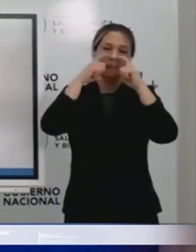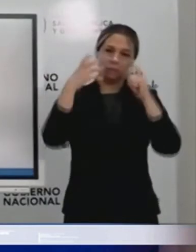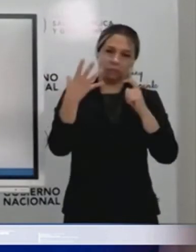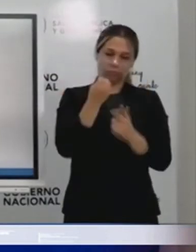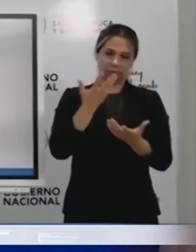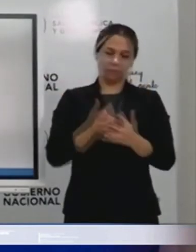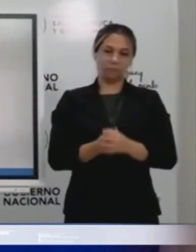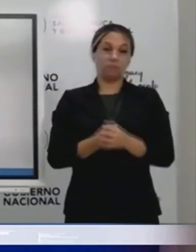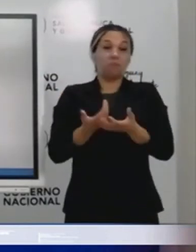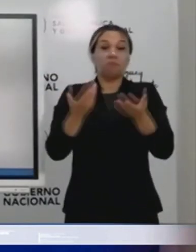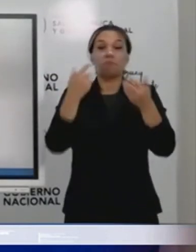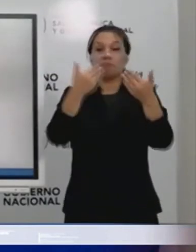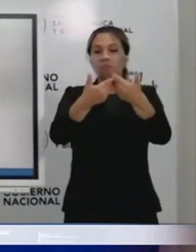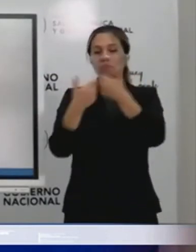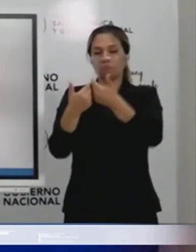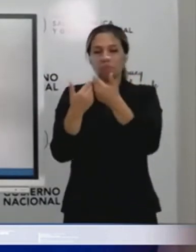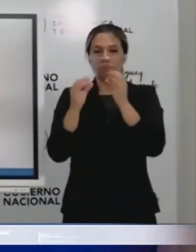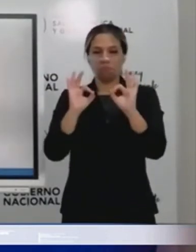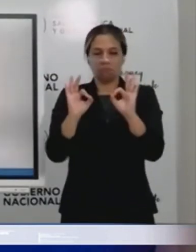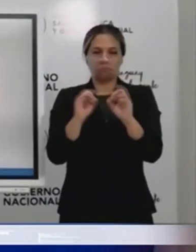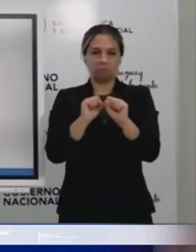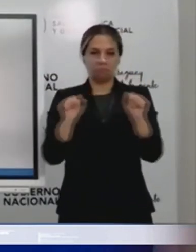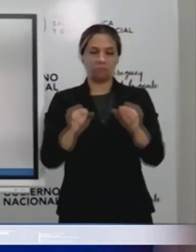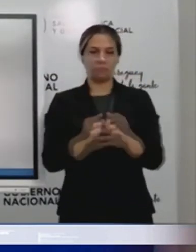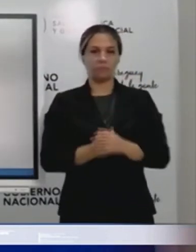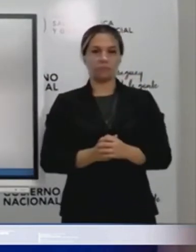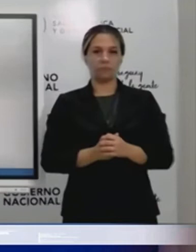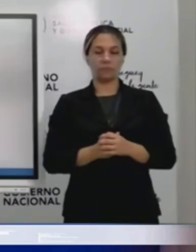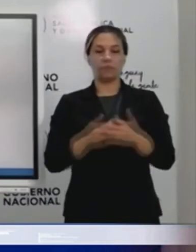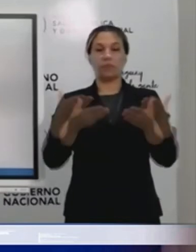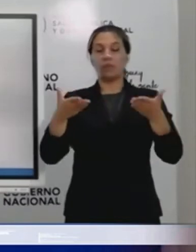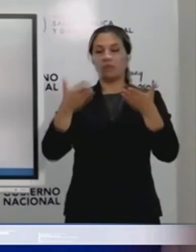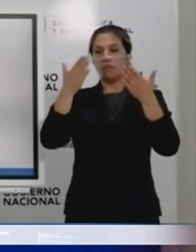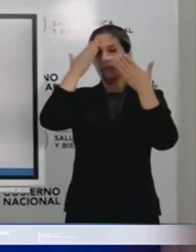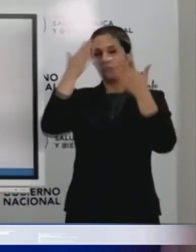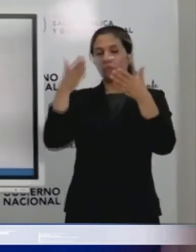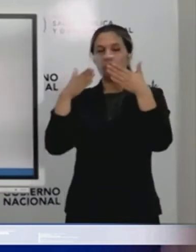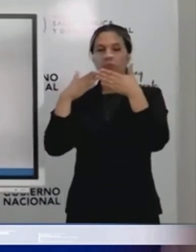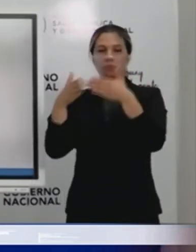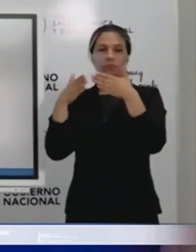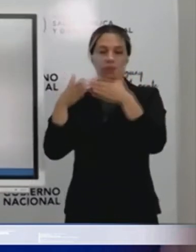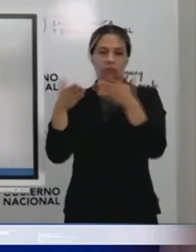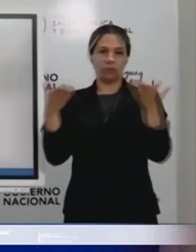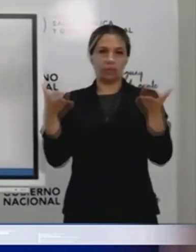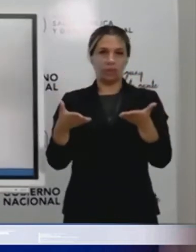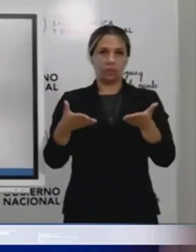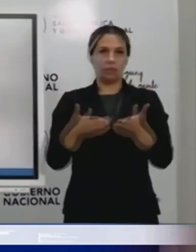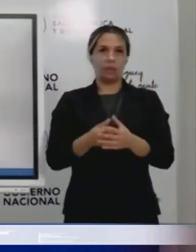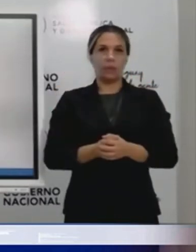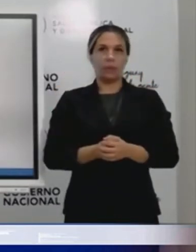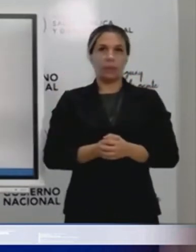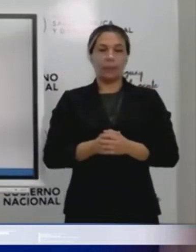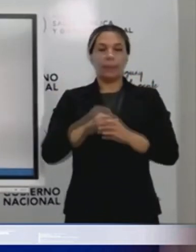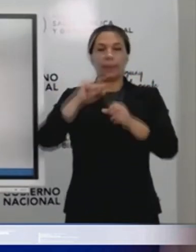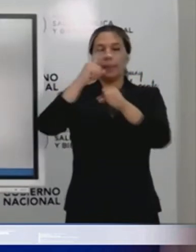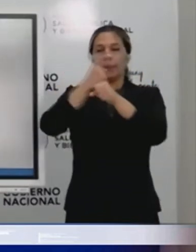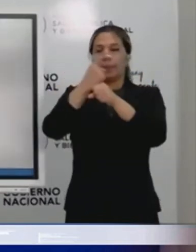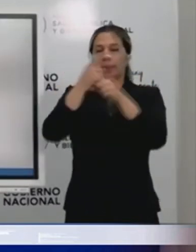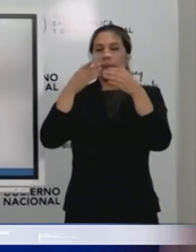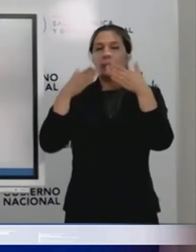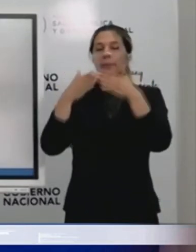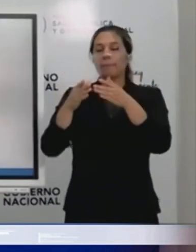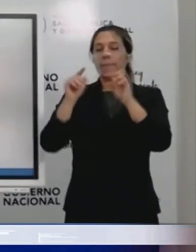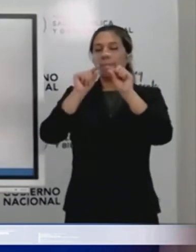Muchas gracias, doctor Sequera. Ahora, habilitamos la ronda de consultas. La primera con